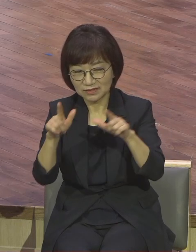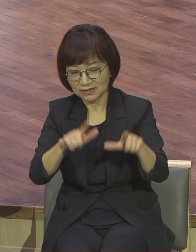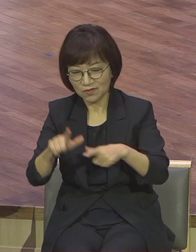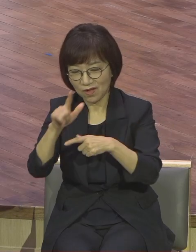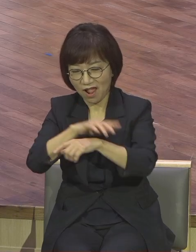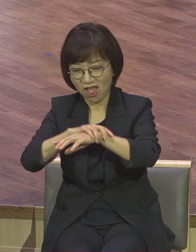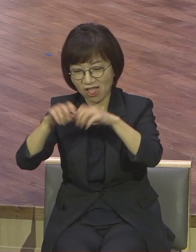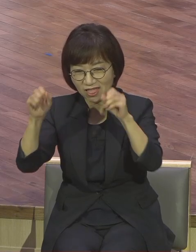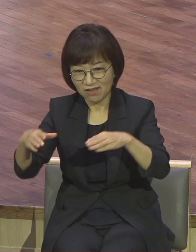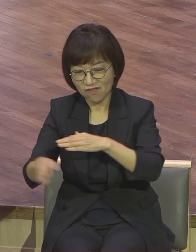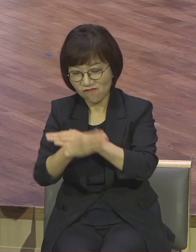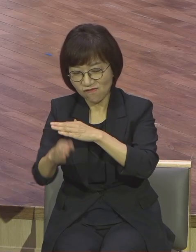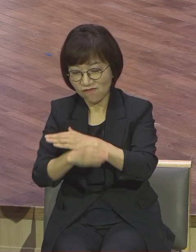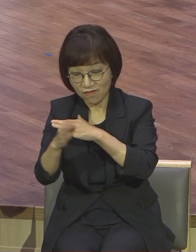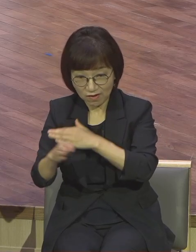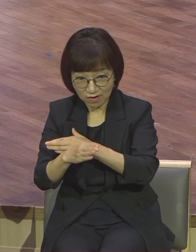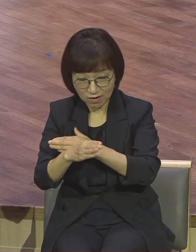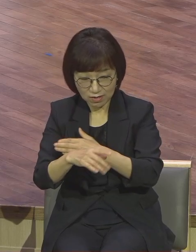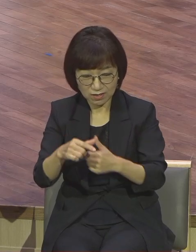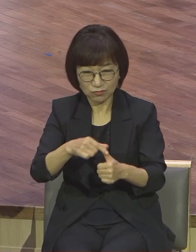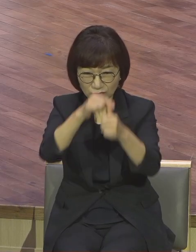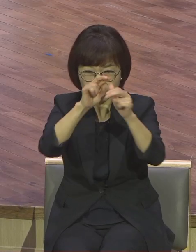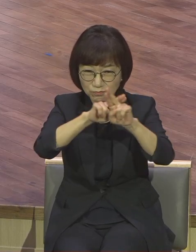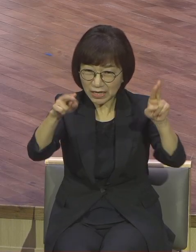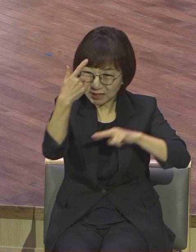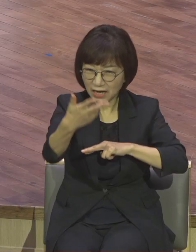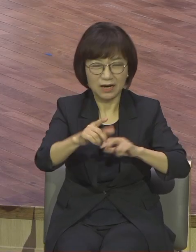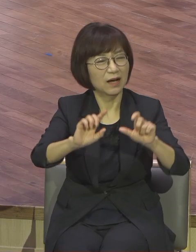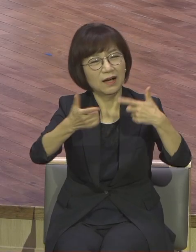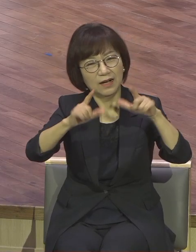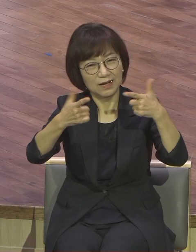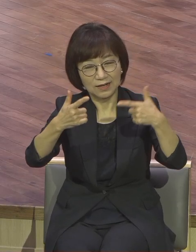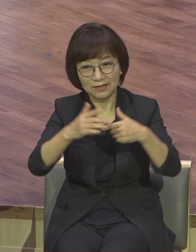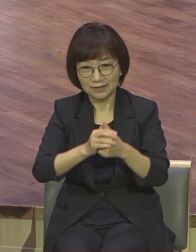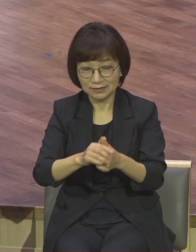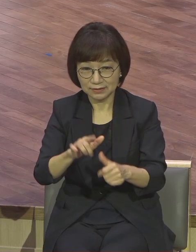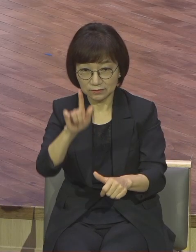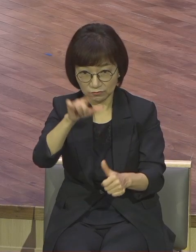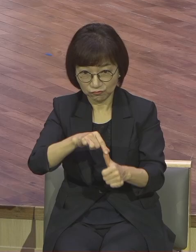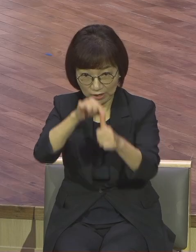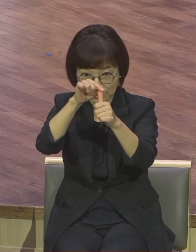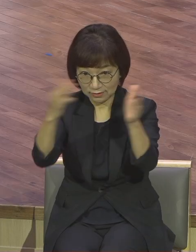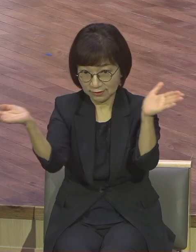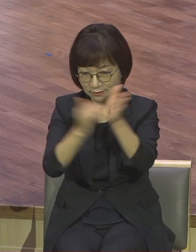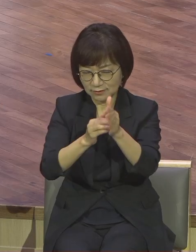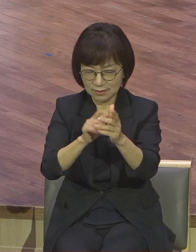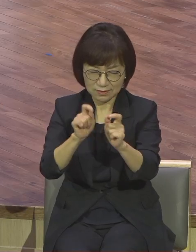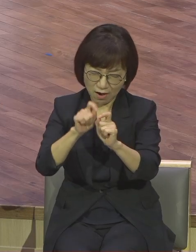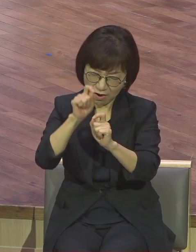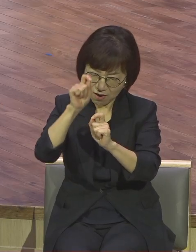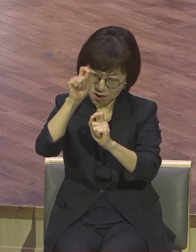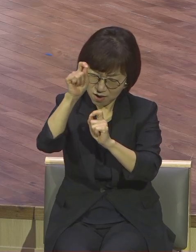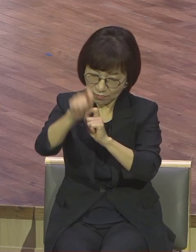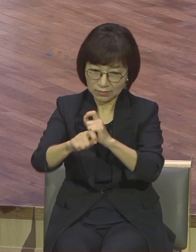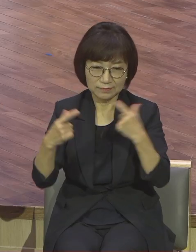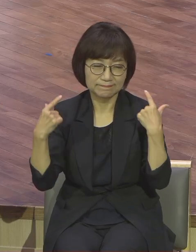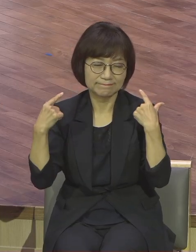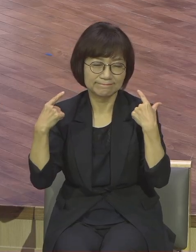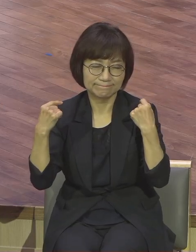구원받았으면 영원한 구원입니다 영원히 구원받습니다 변함없습니다 그런데